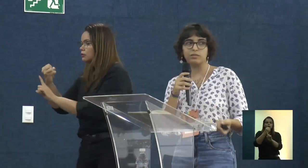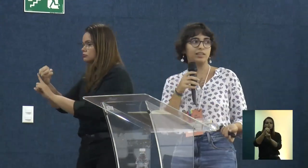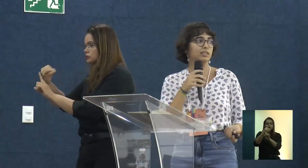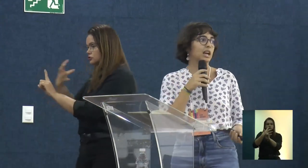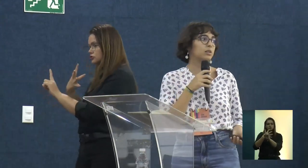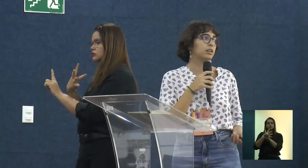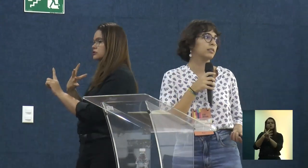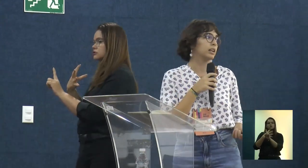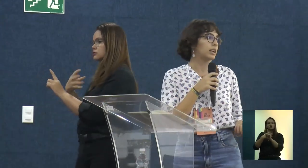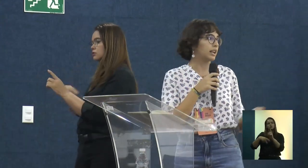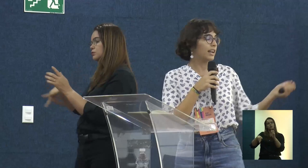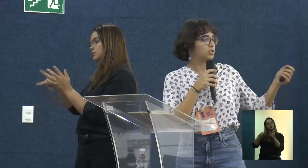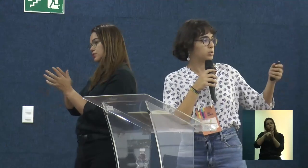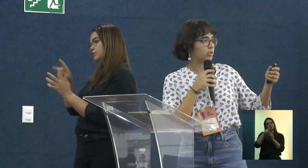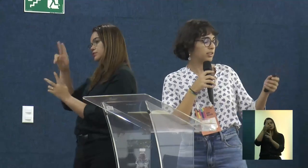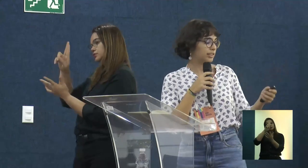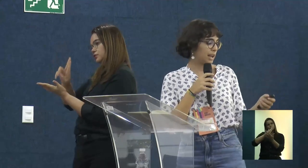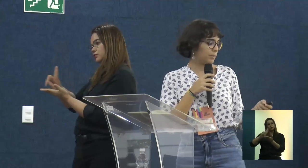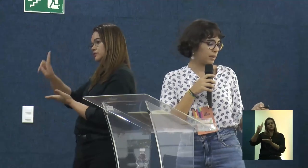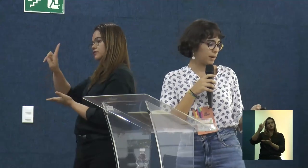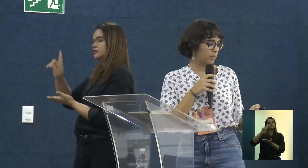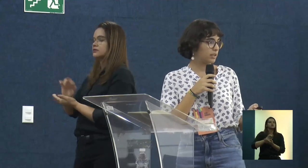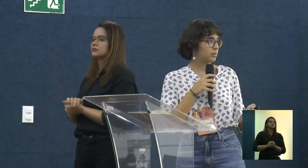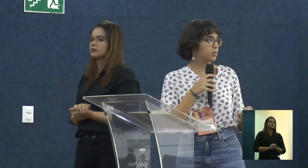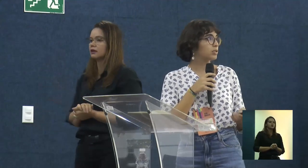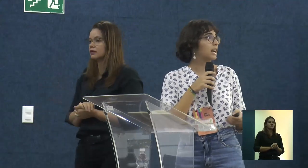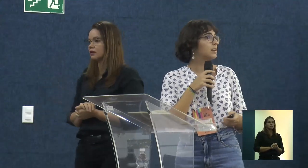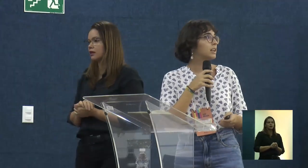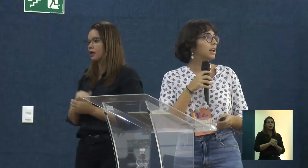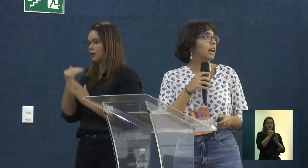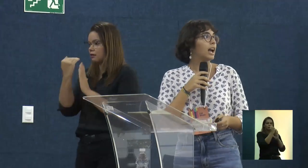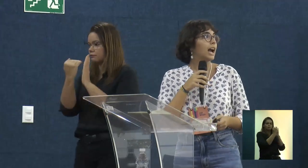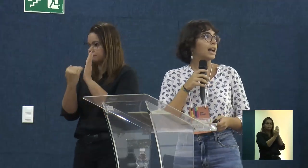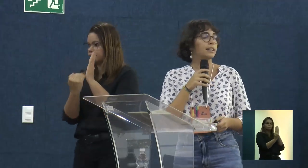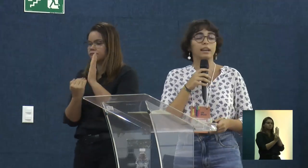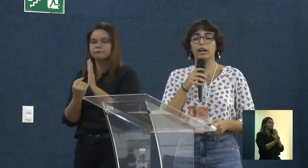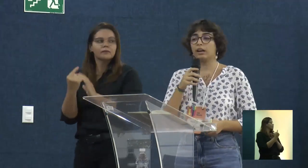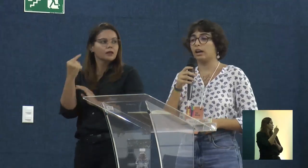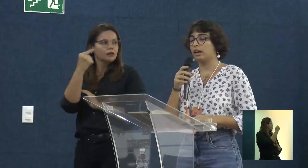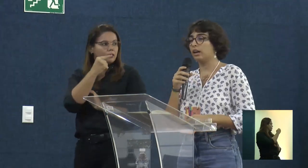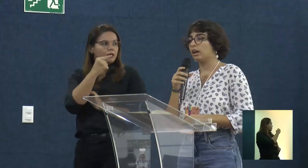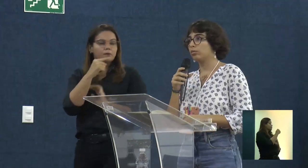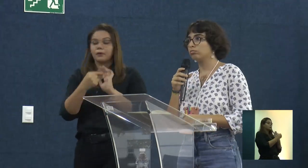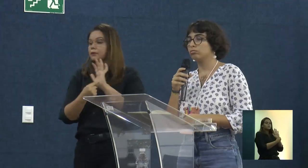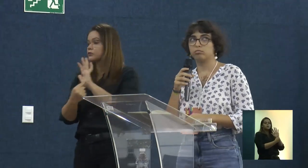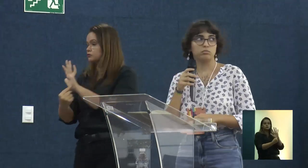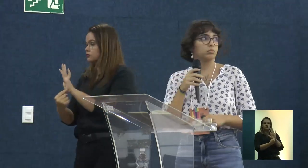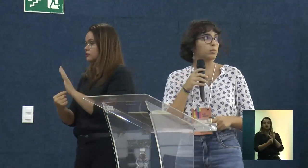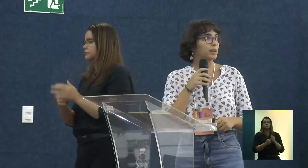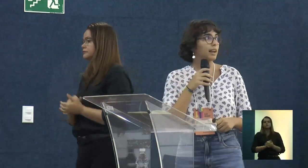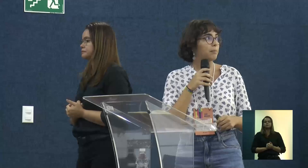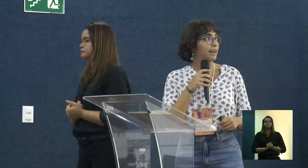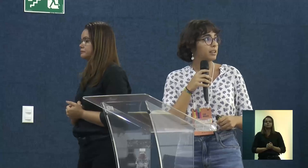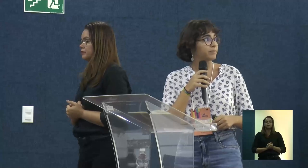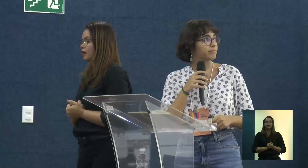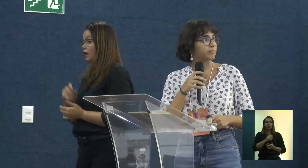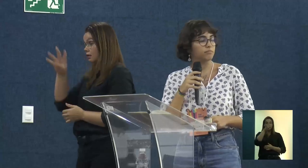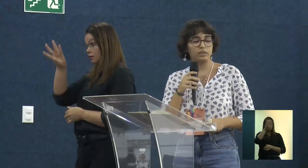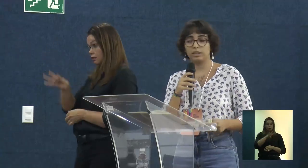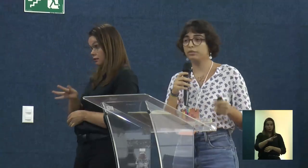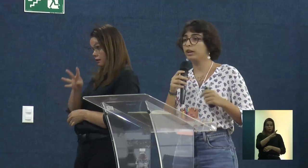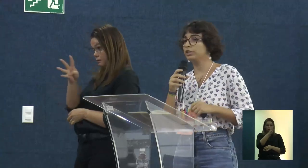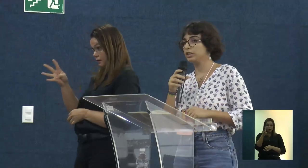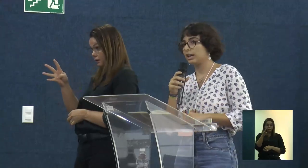universitário. E aí a gente trouxe esse esqueminha para poder demonstrar. Aqui é uma tabela